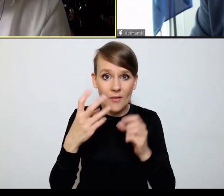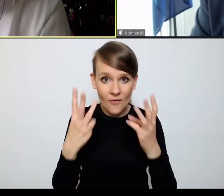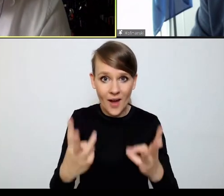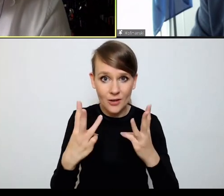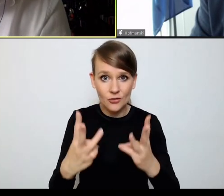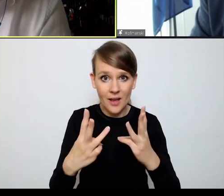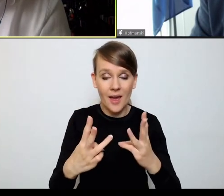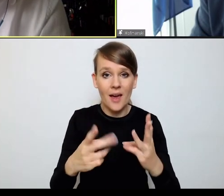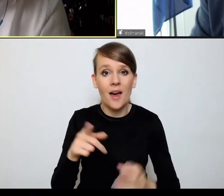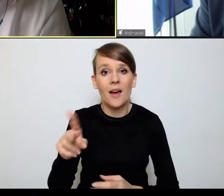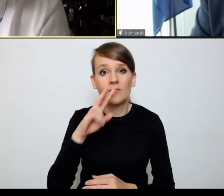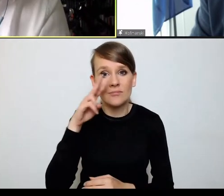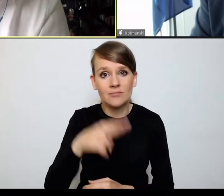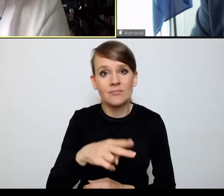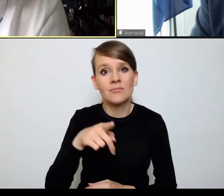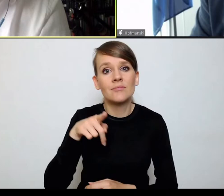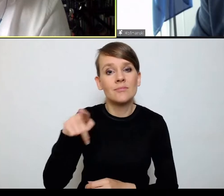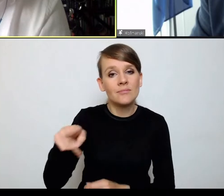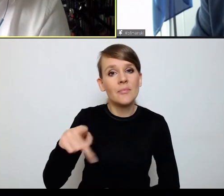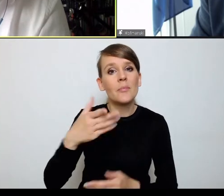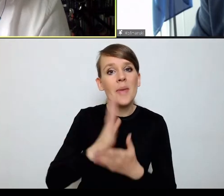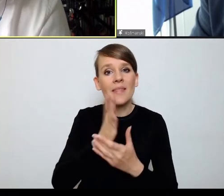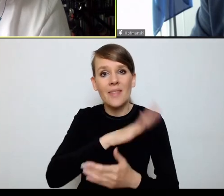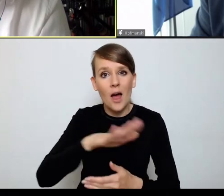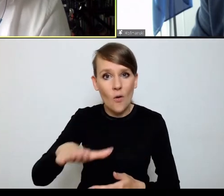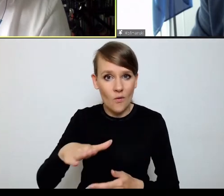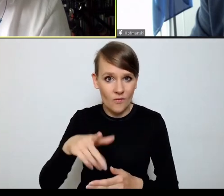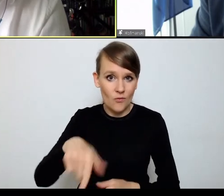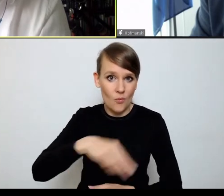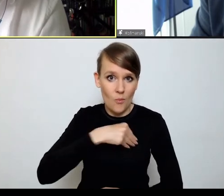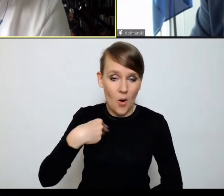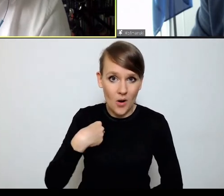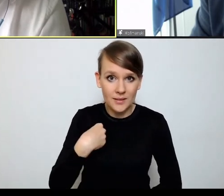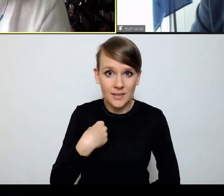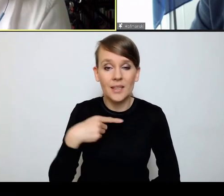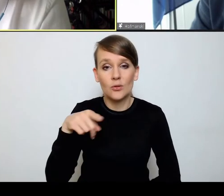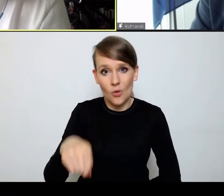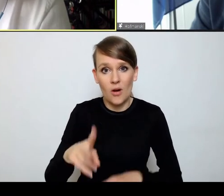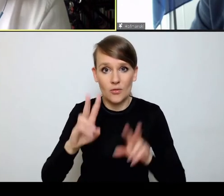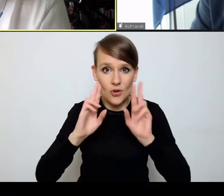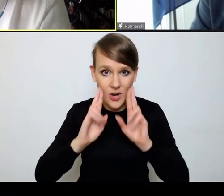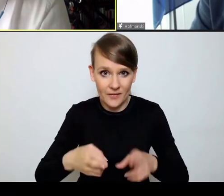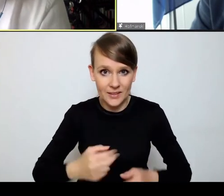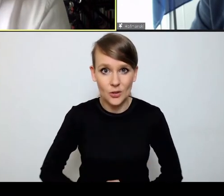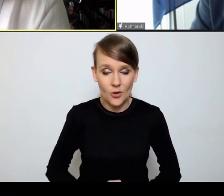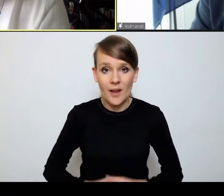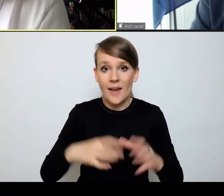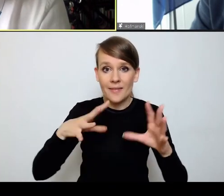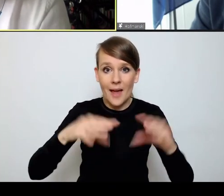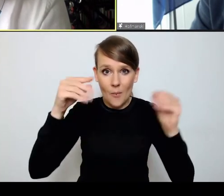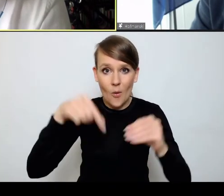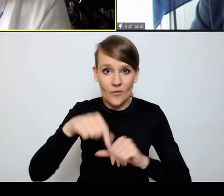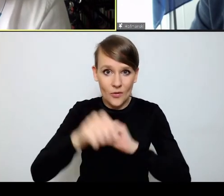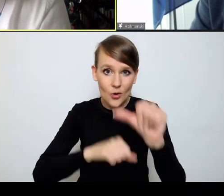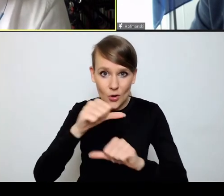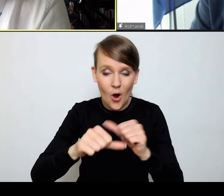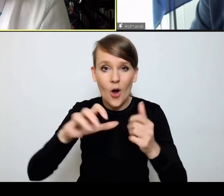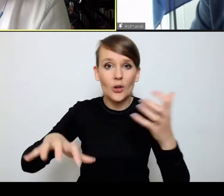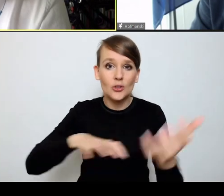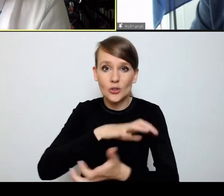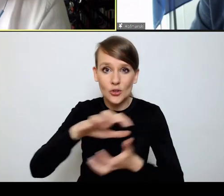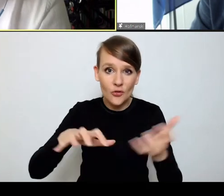punktu widzenia takiego reputacyjnego i międzynarodowego dla Polski stało się rzeczywistością. i na początku tego roku świat